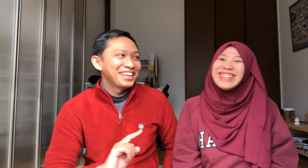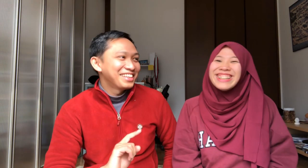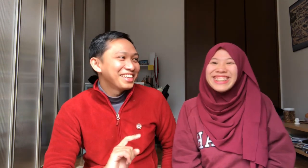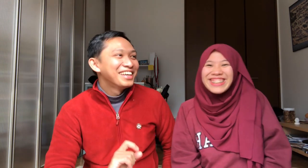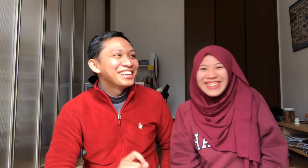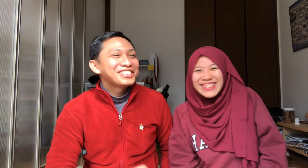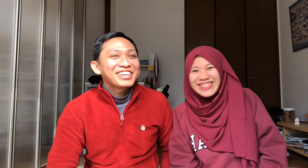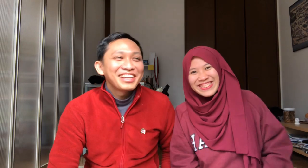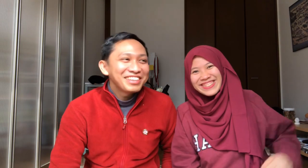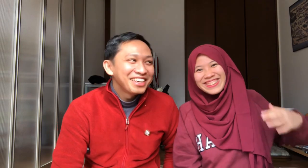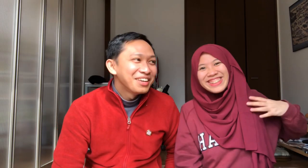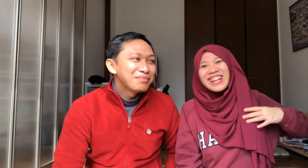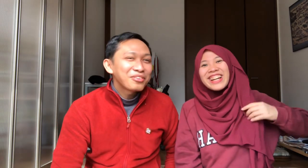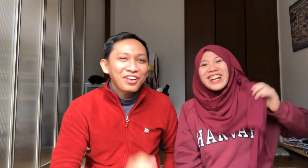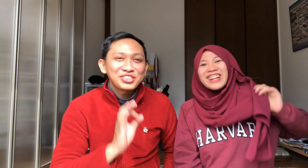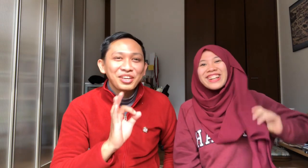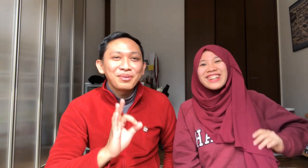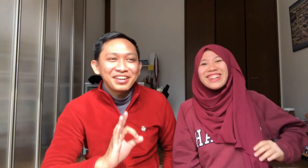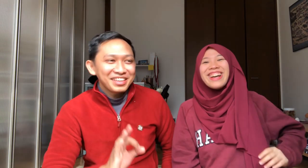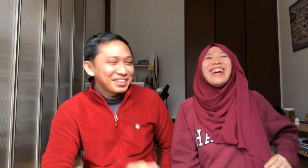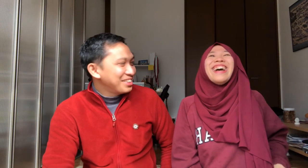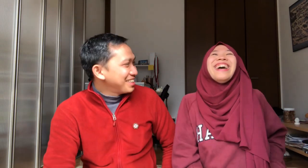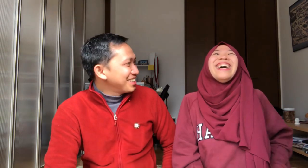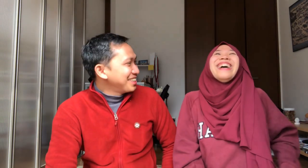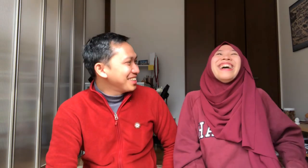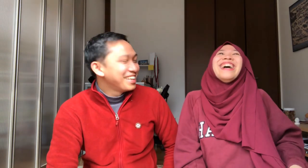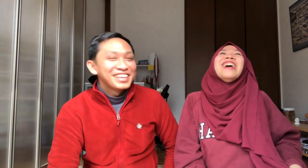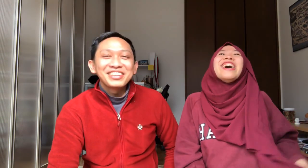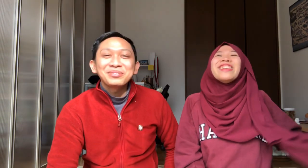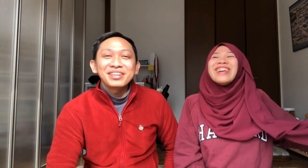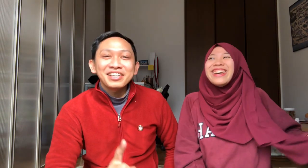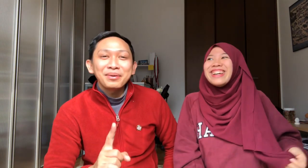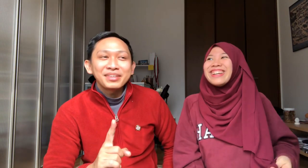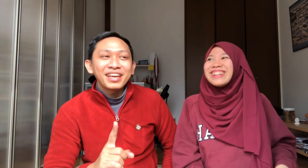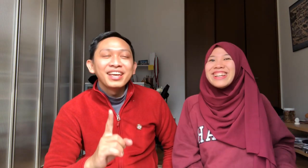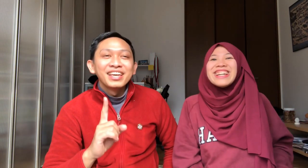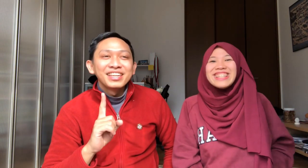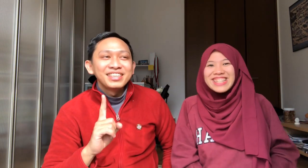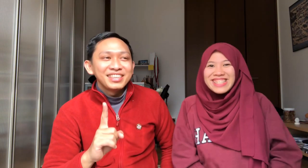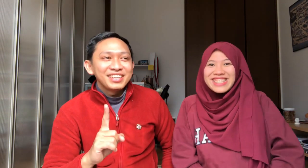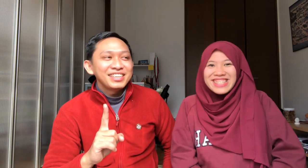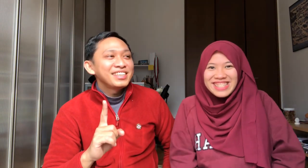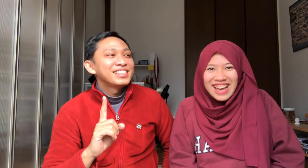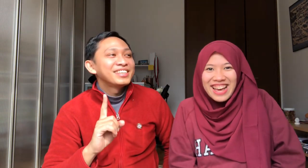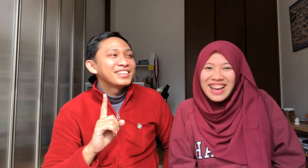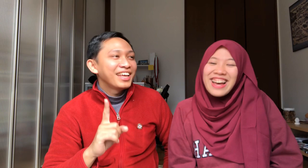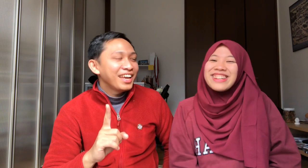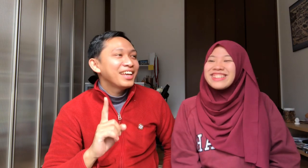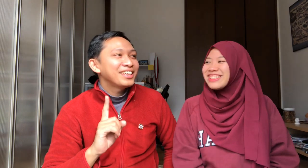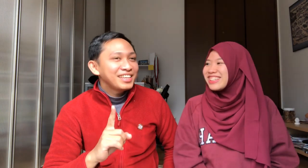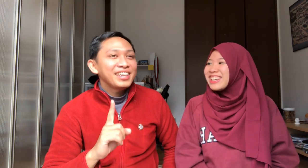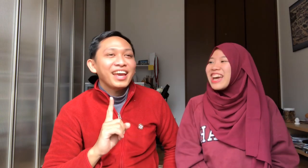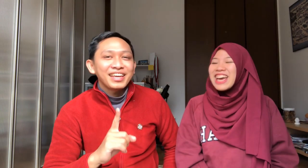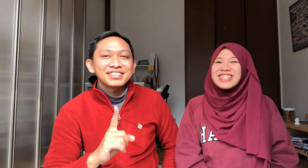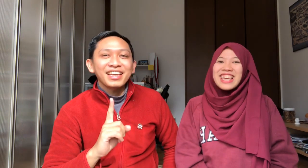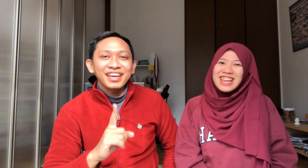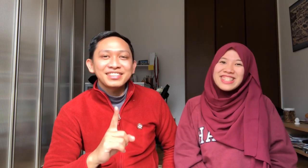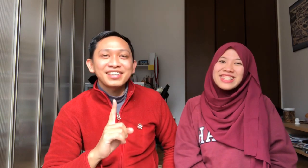Itu karena, dia fasih banget ya Tapi, sebenarnya namanya D, I, S, S,